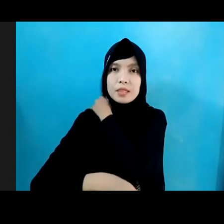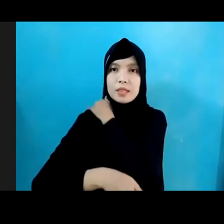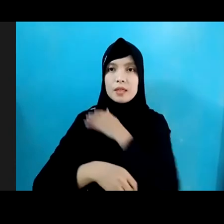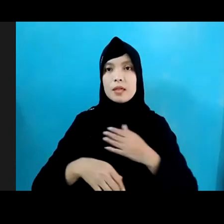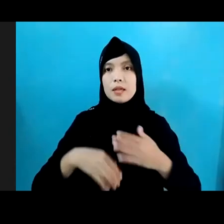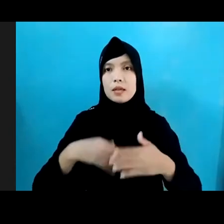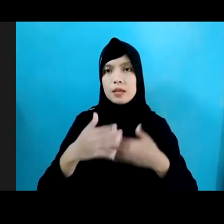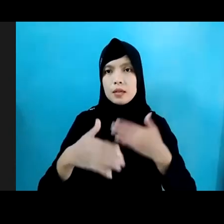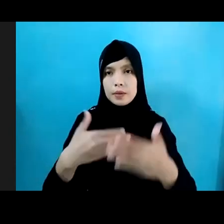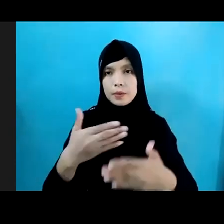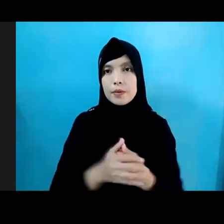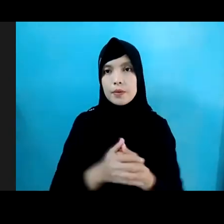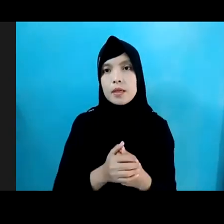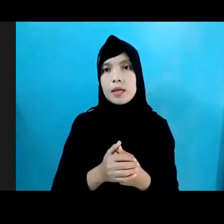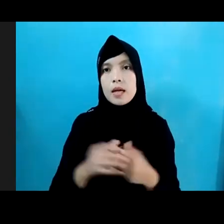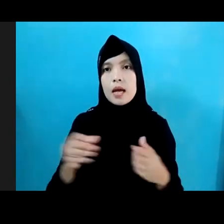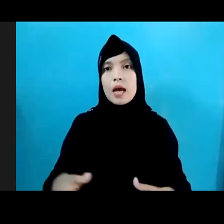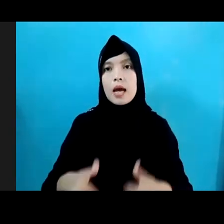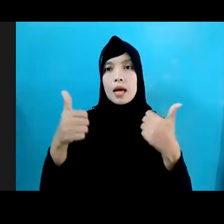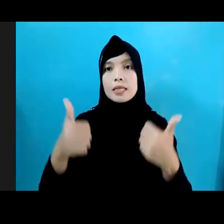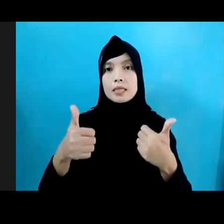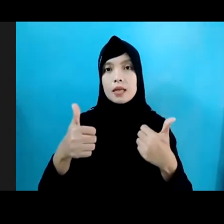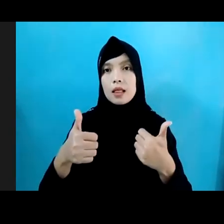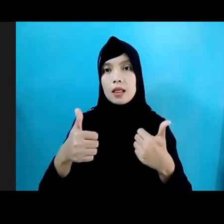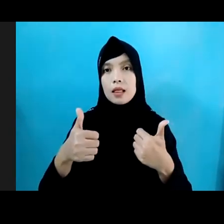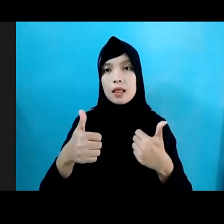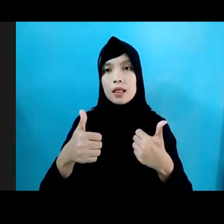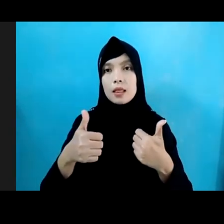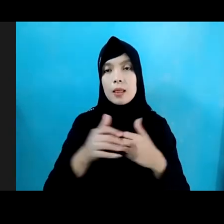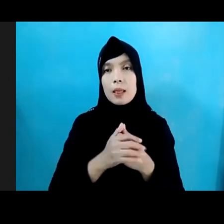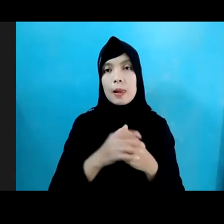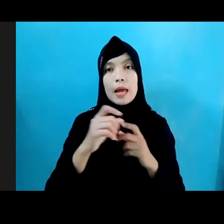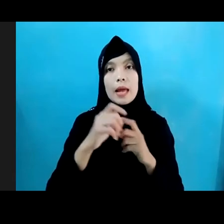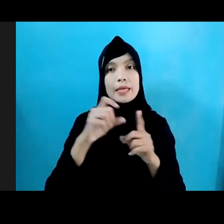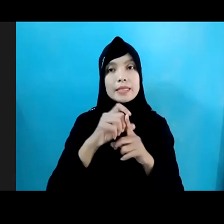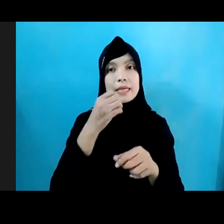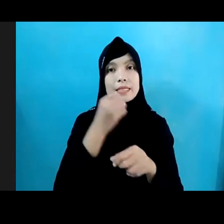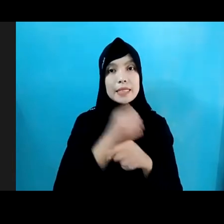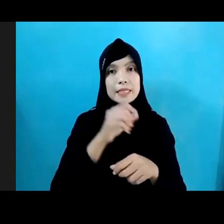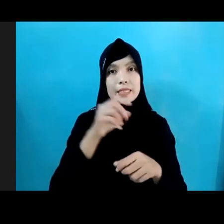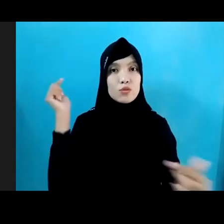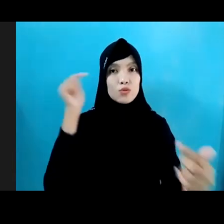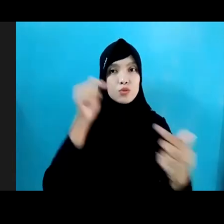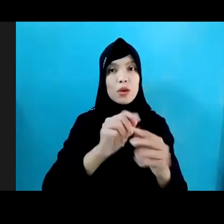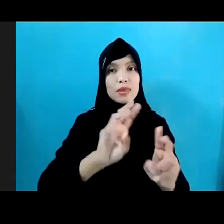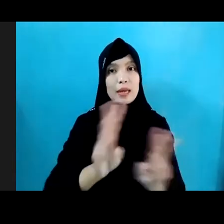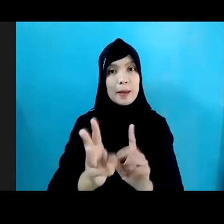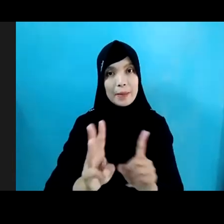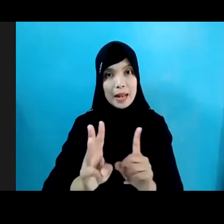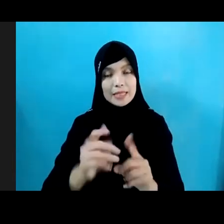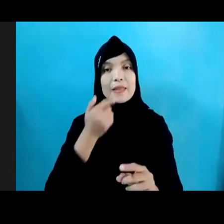Hasil Dari Temuan SDG Tujuan 13 Mengenai Perubahan Iklim